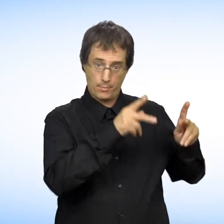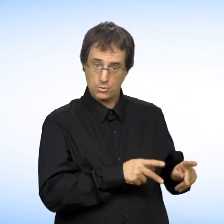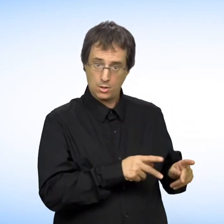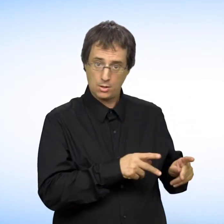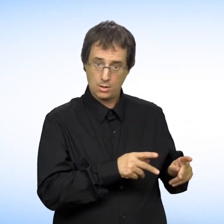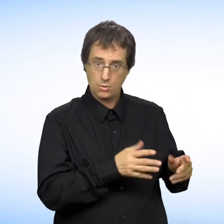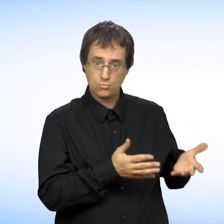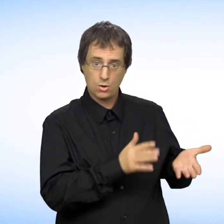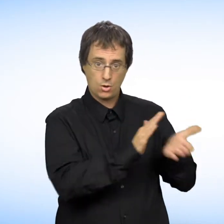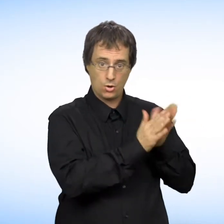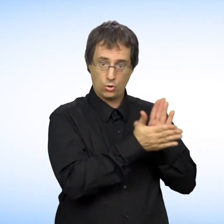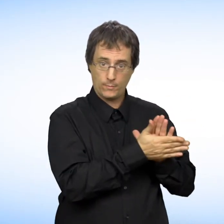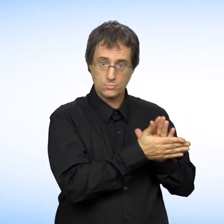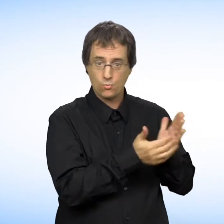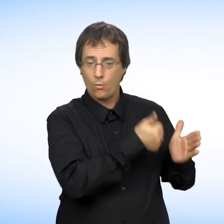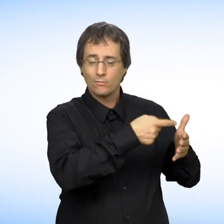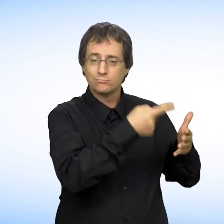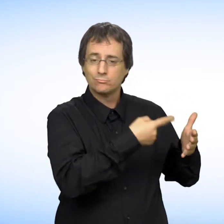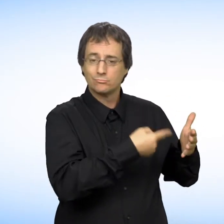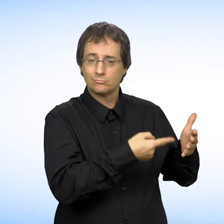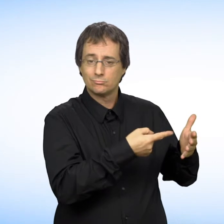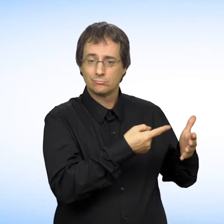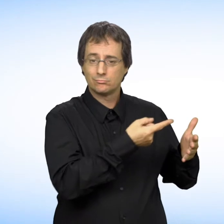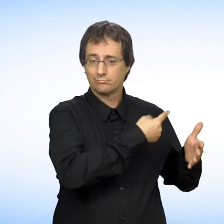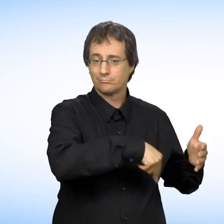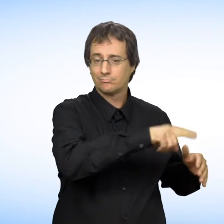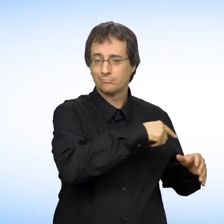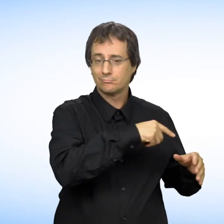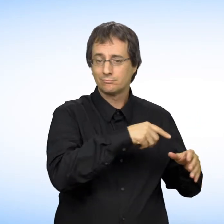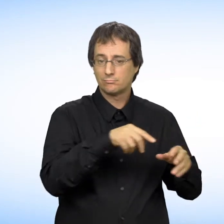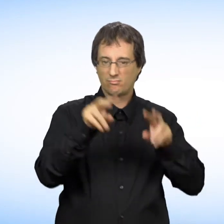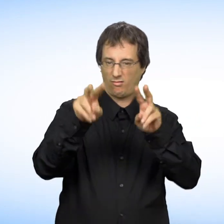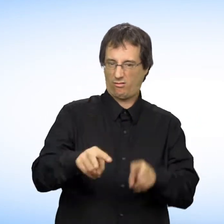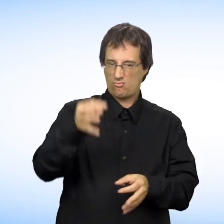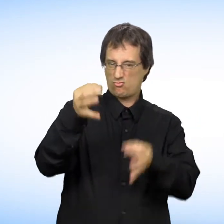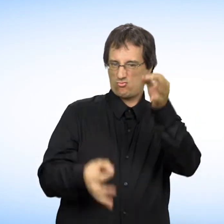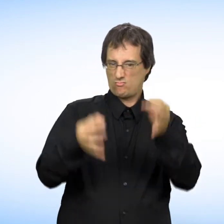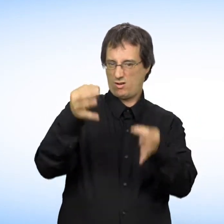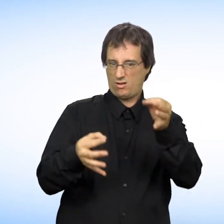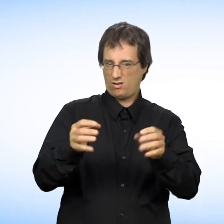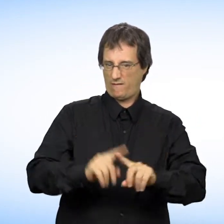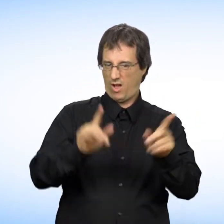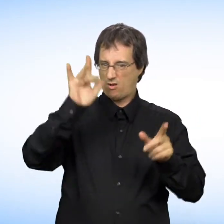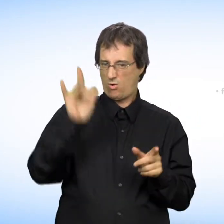Cela signifie qu'on ne peut vous traiter différemment parce que vous êtes une femme, un homme